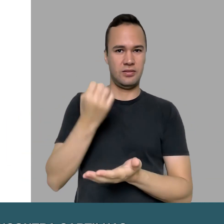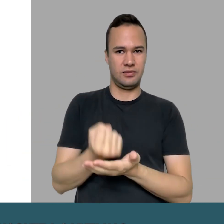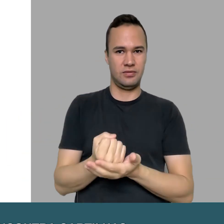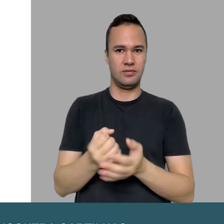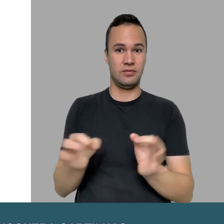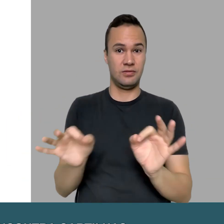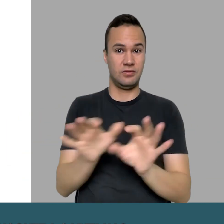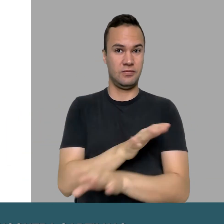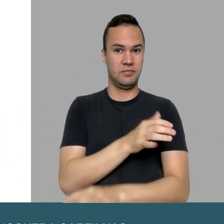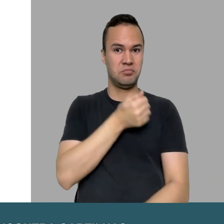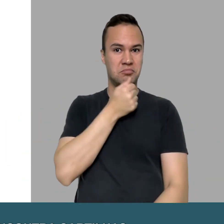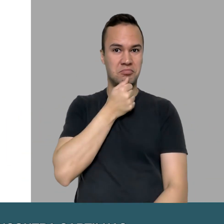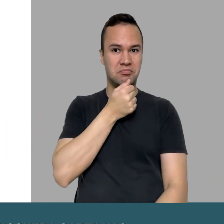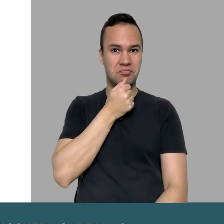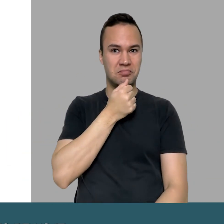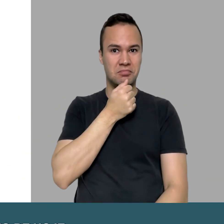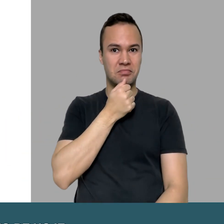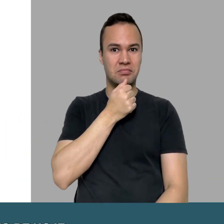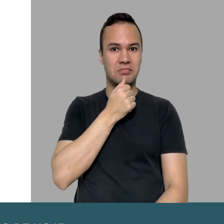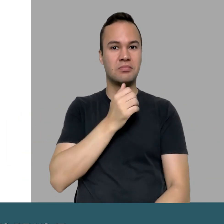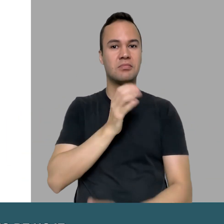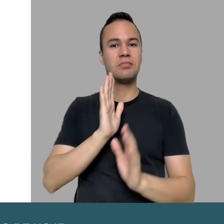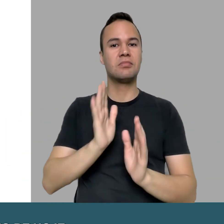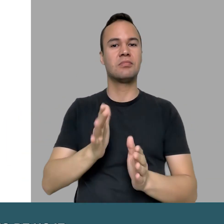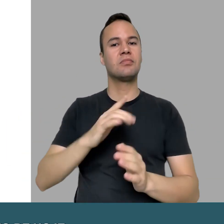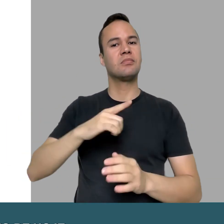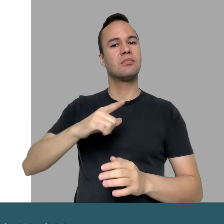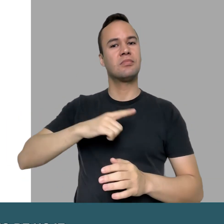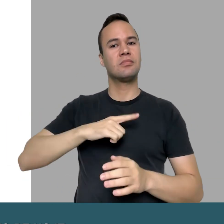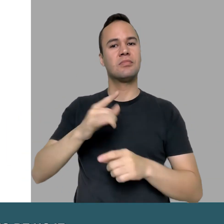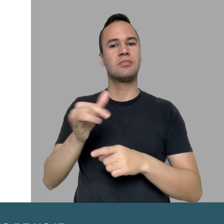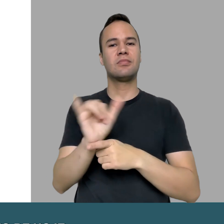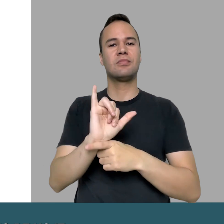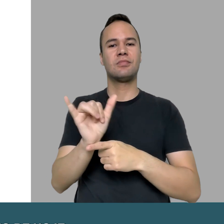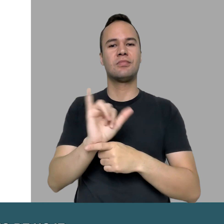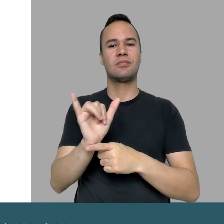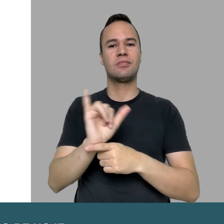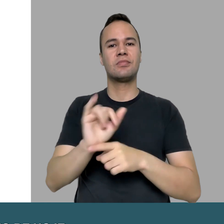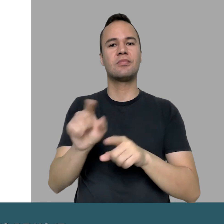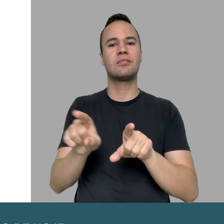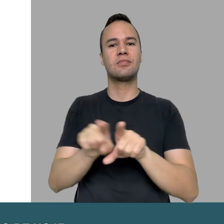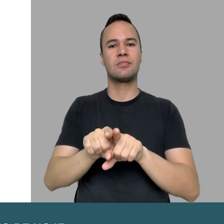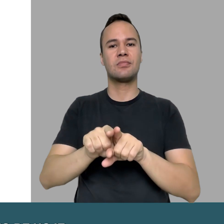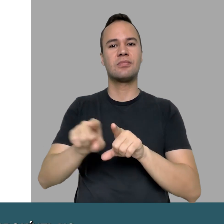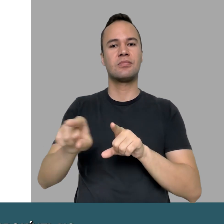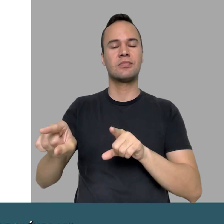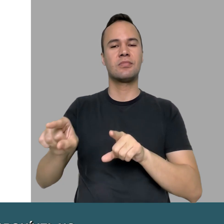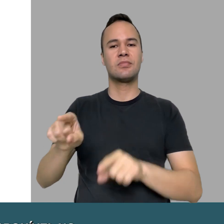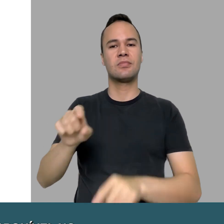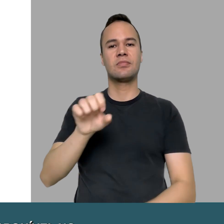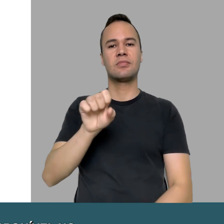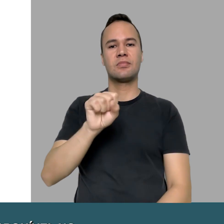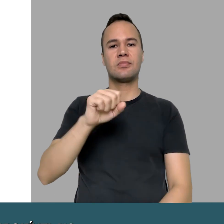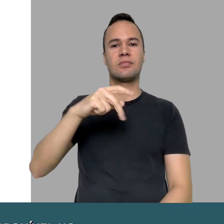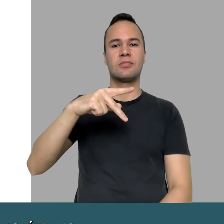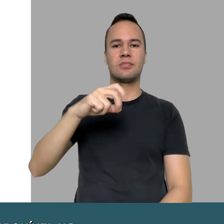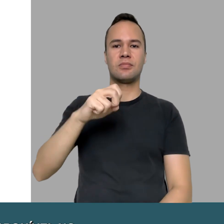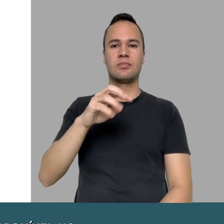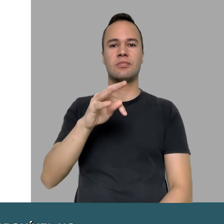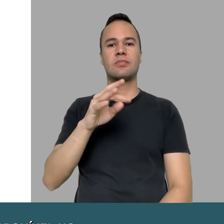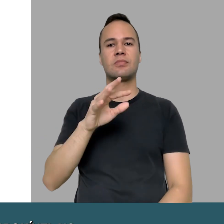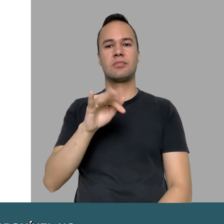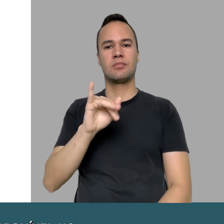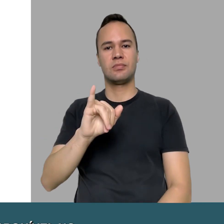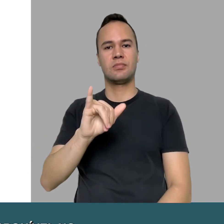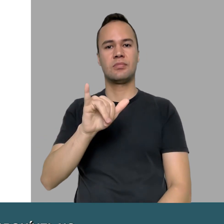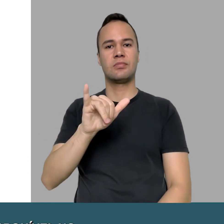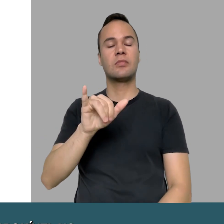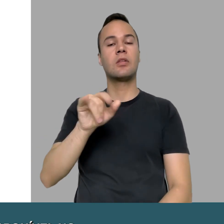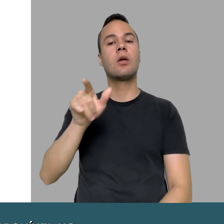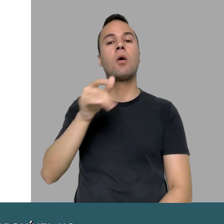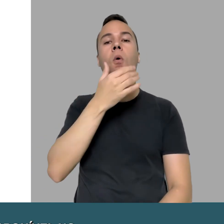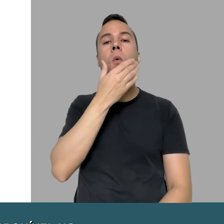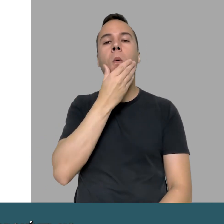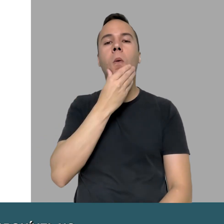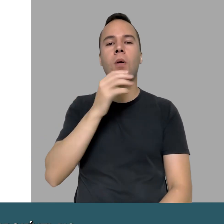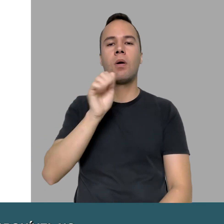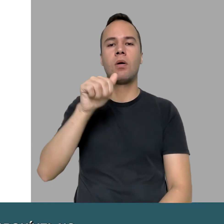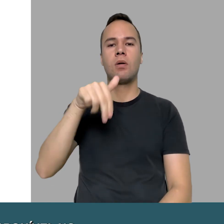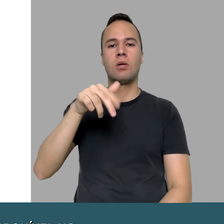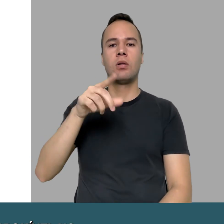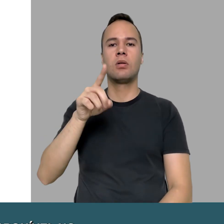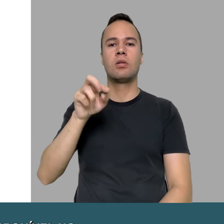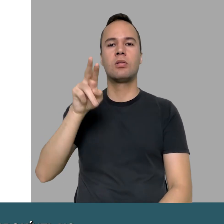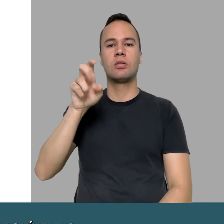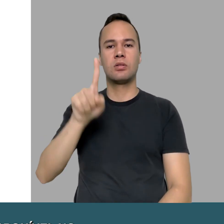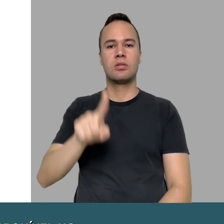calçadas acessíveis. O episódio de hoje ainda não terminou. Já está disponível no YouTube e no Spotify